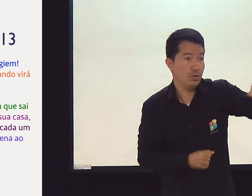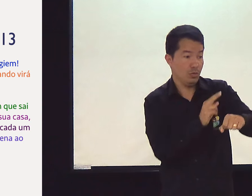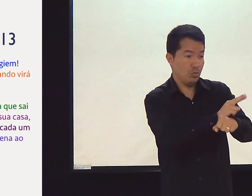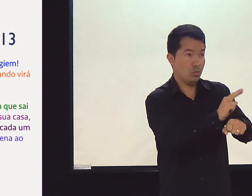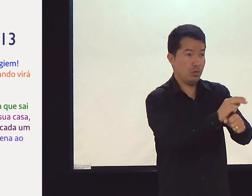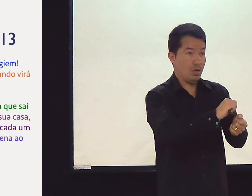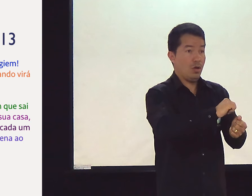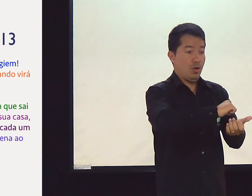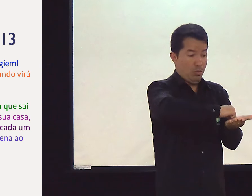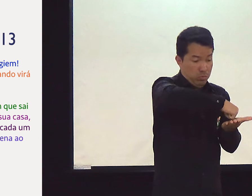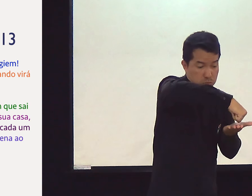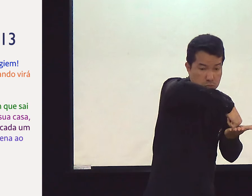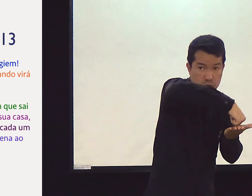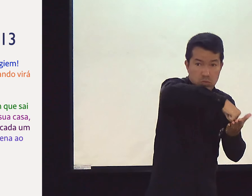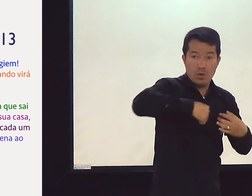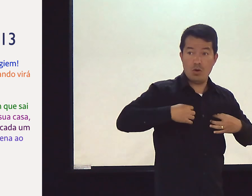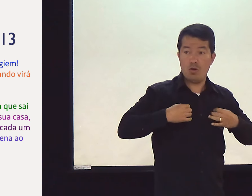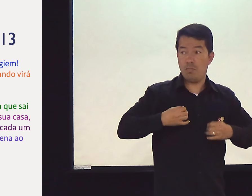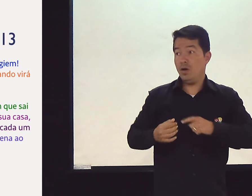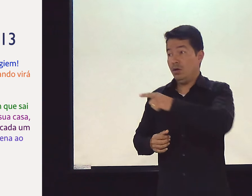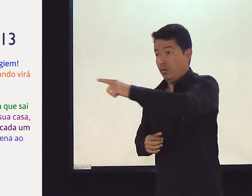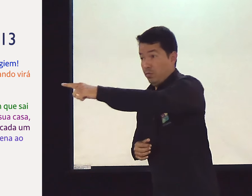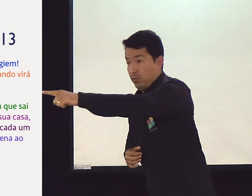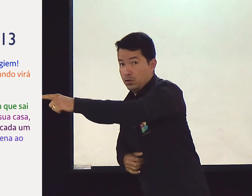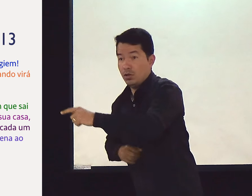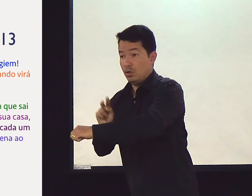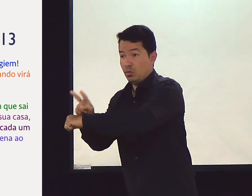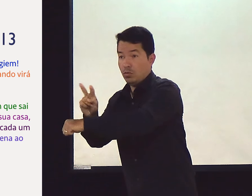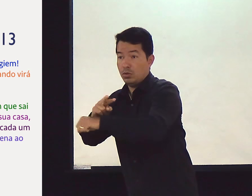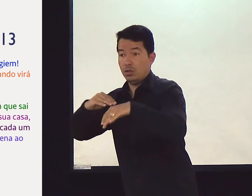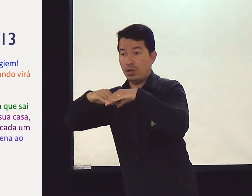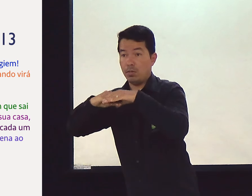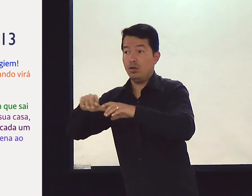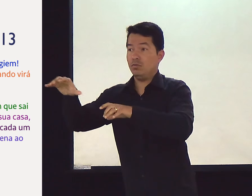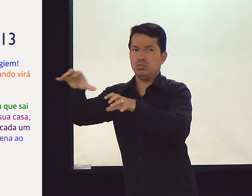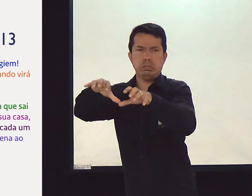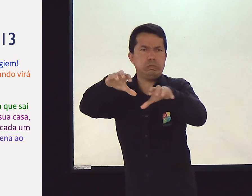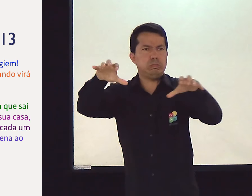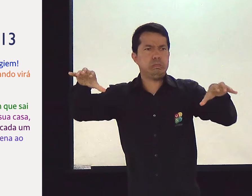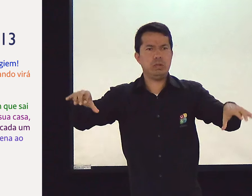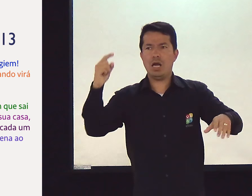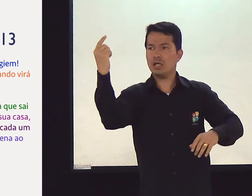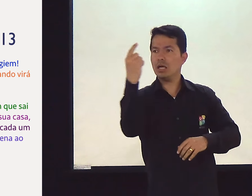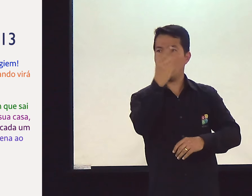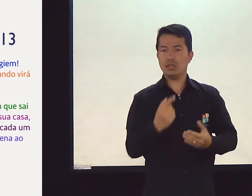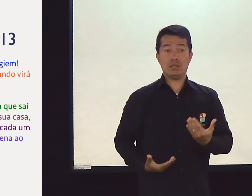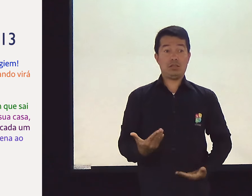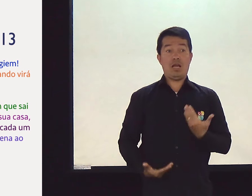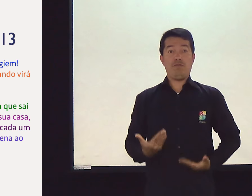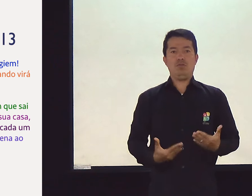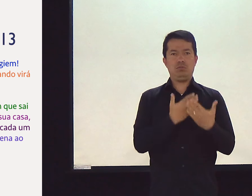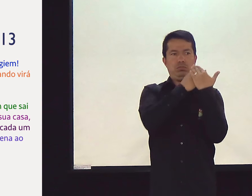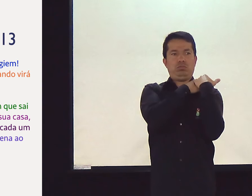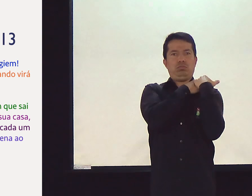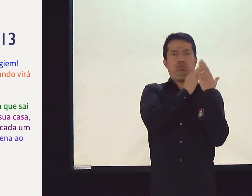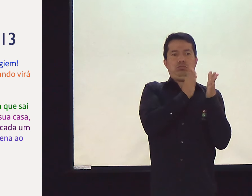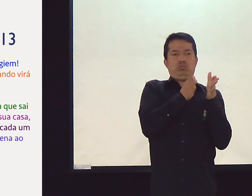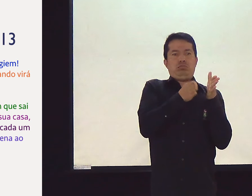cuida da comida. E você tem que passar roupa. E você tem que cuidar dos sapatos. Cada servo tinha uma função.